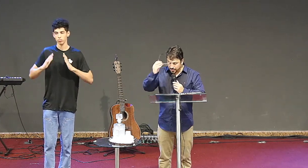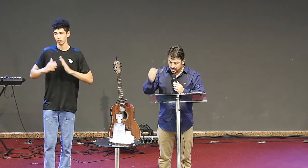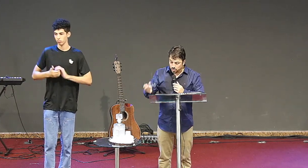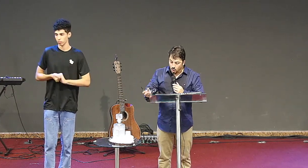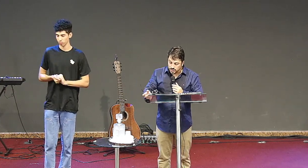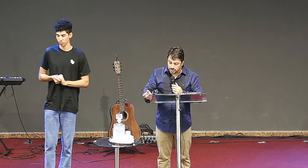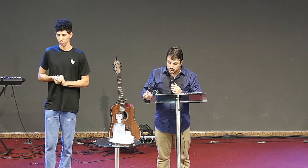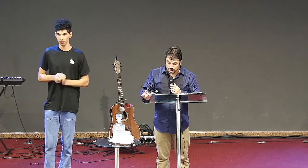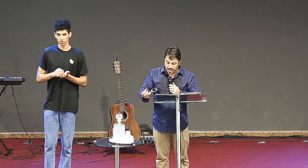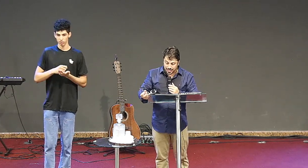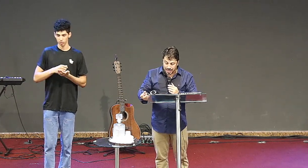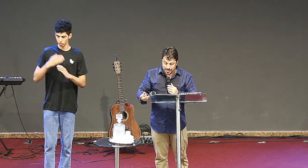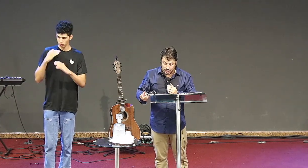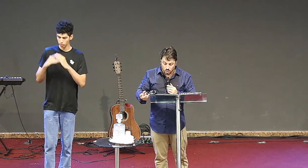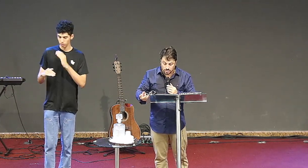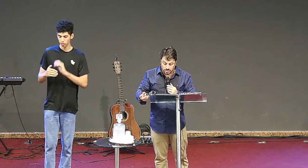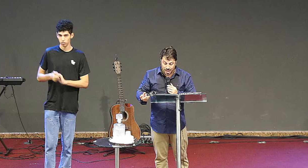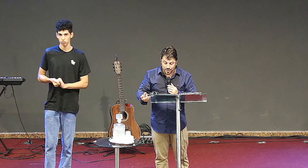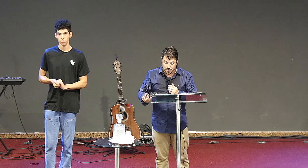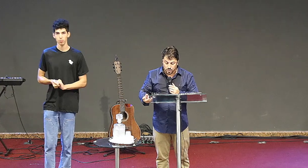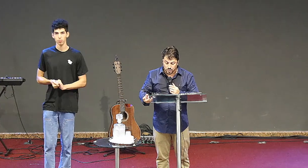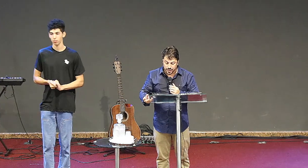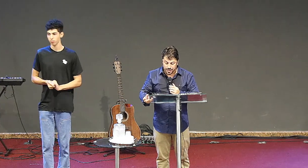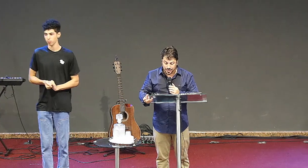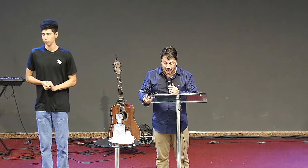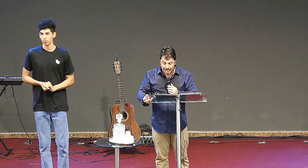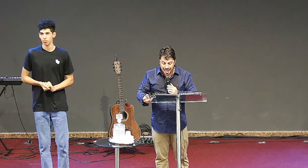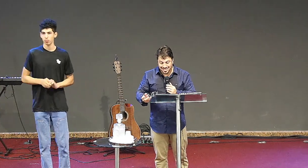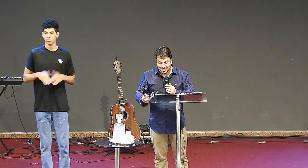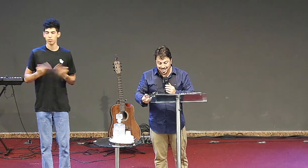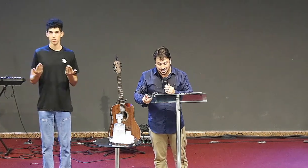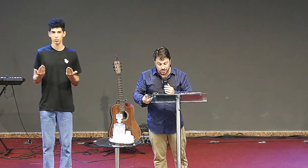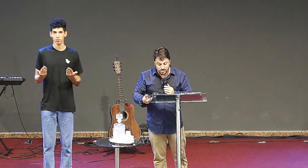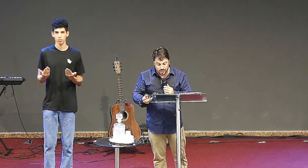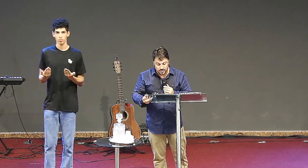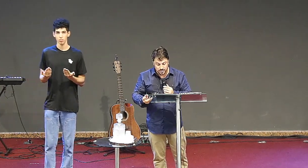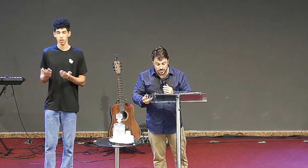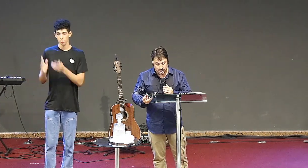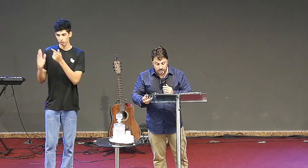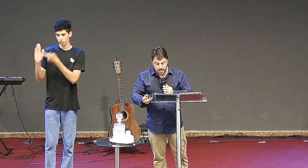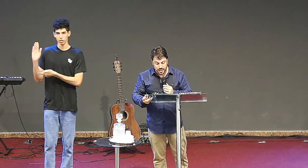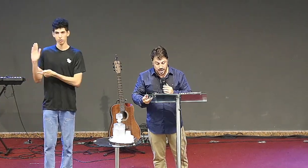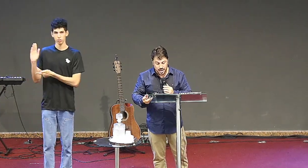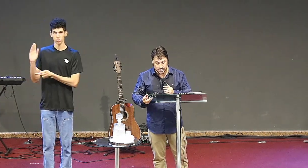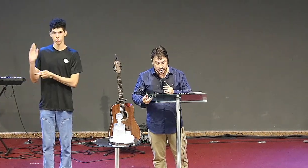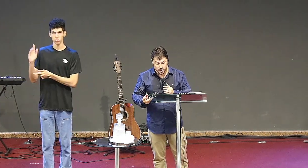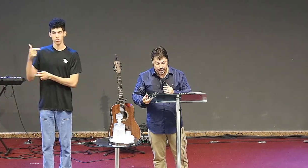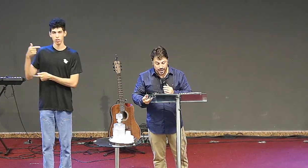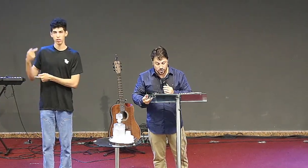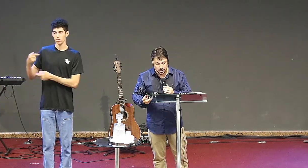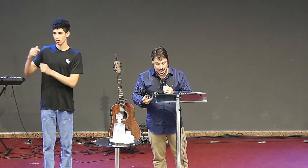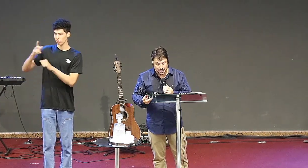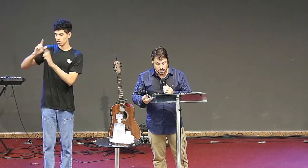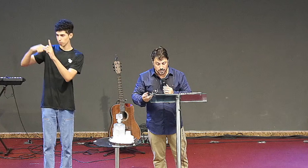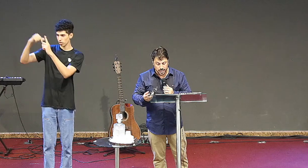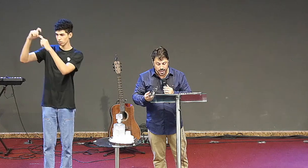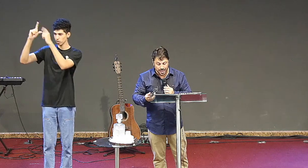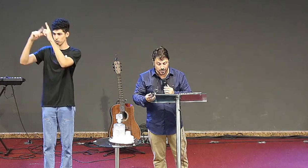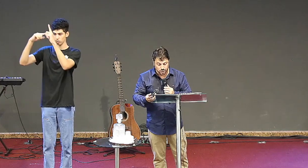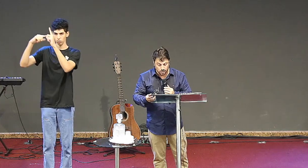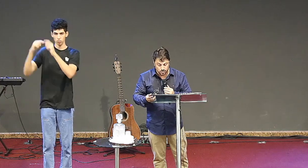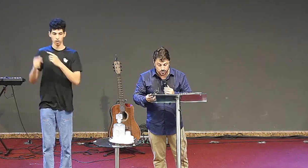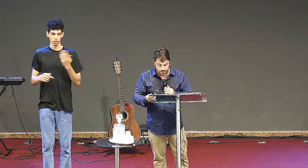Estas coisas, diz aquele que conserva na mão direita as sete estrelas, e que anda no meio dos sete